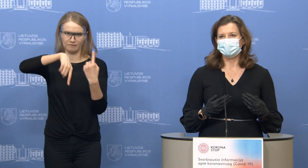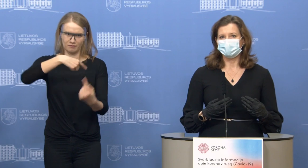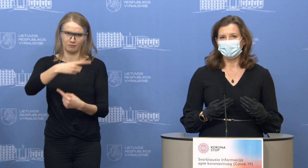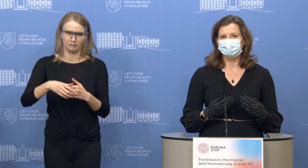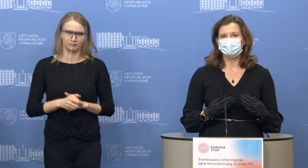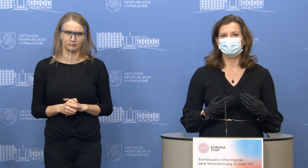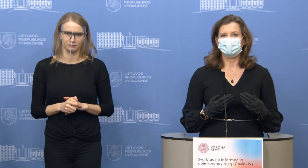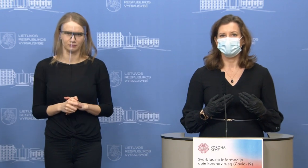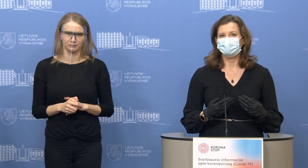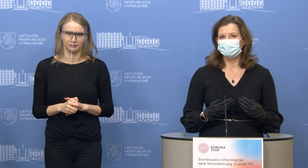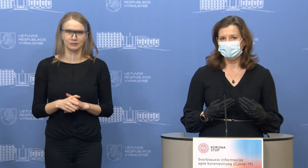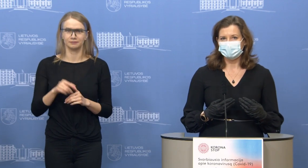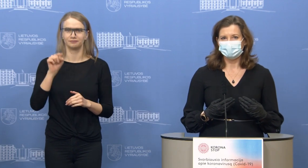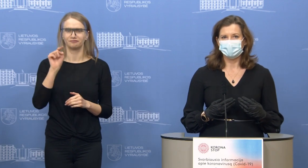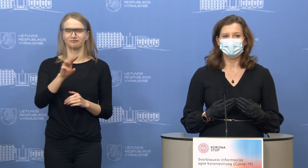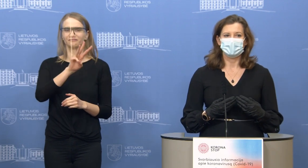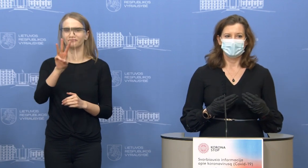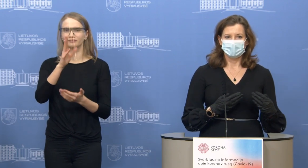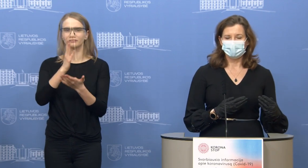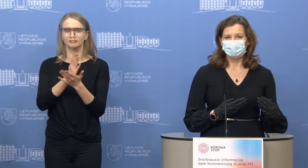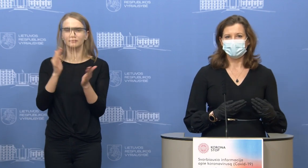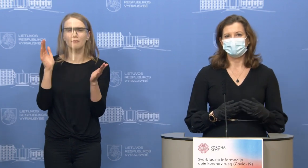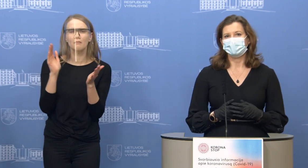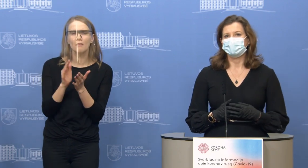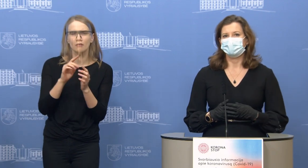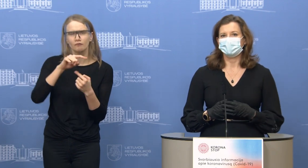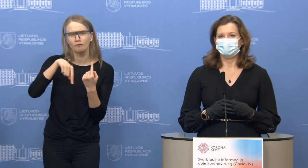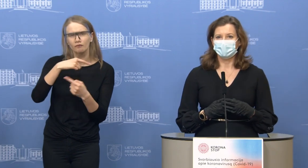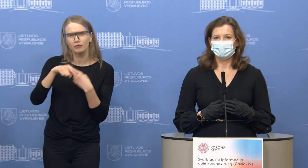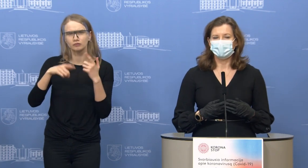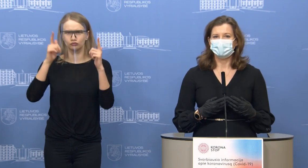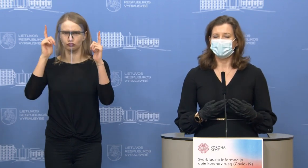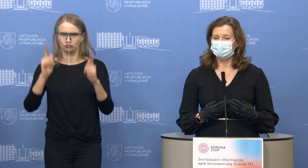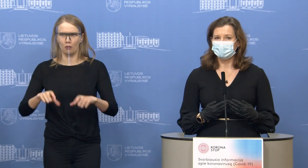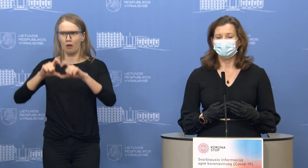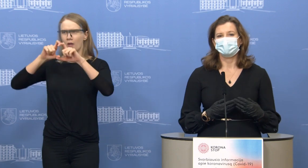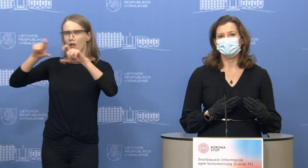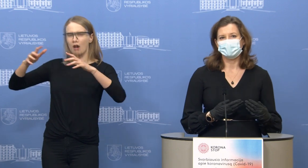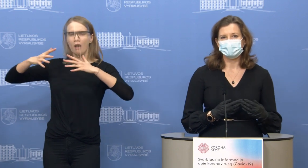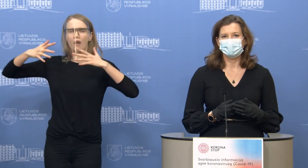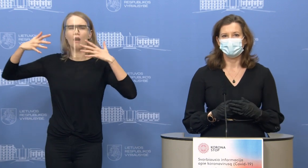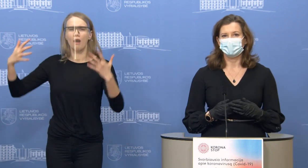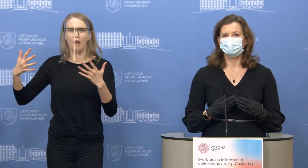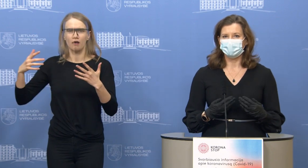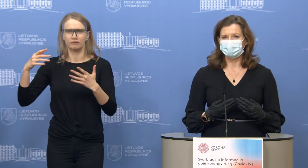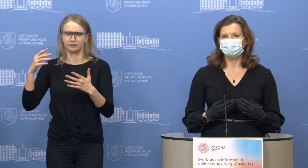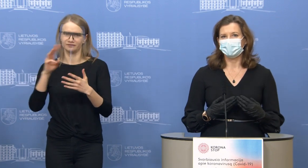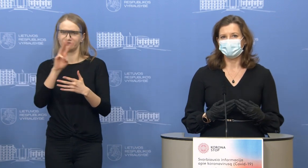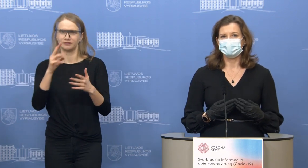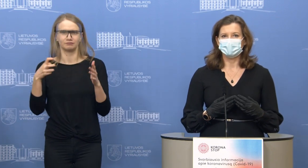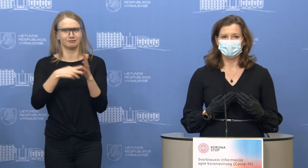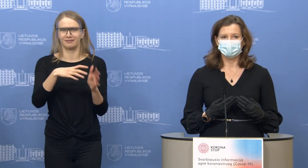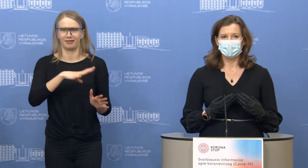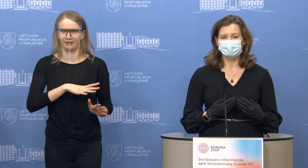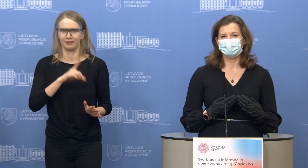yra tik tai mažos ir vidutinės įmonės. Jinai nėra prieinama didelėjim įmonėm, nes mes laikome, kad šiuo metu